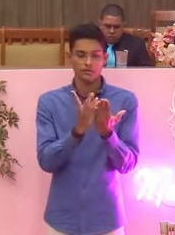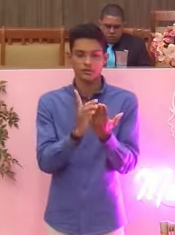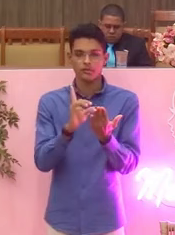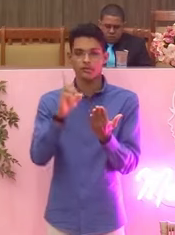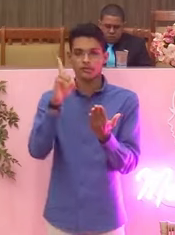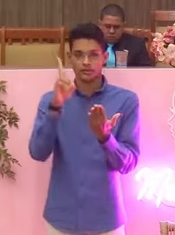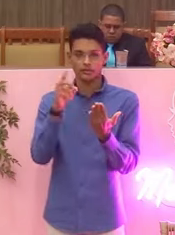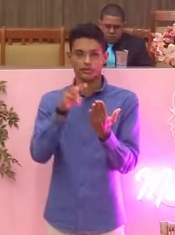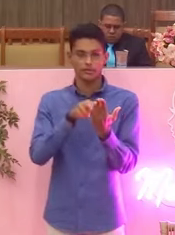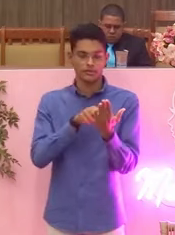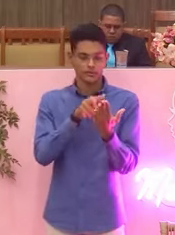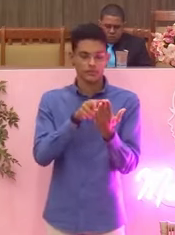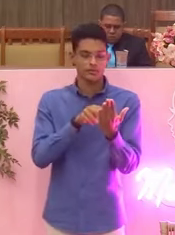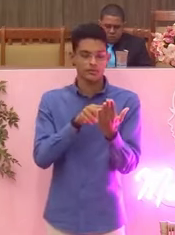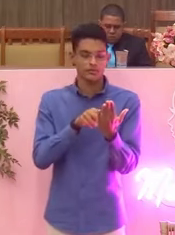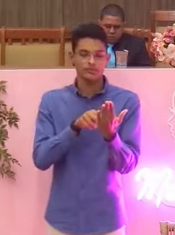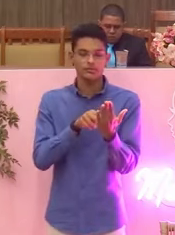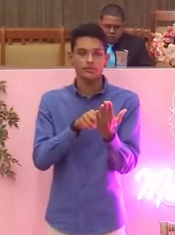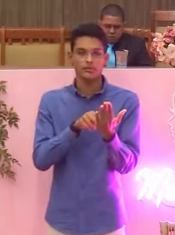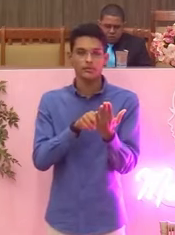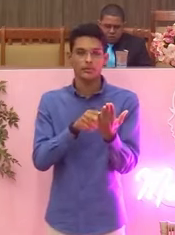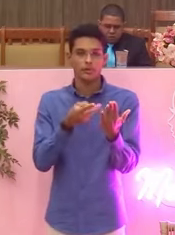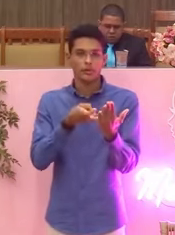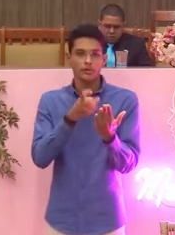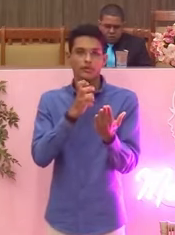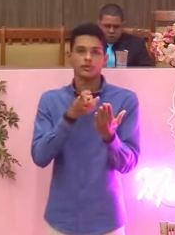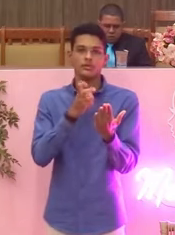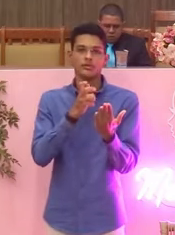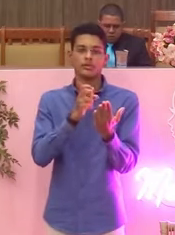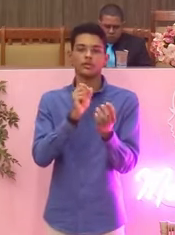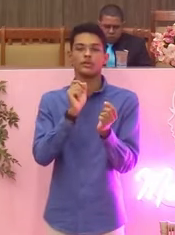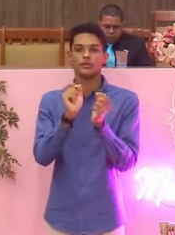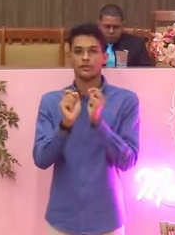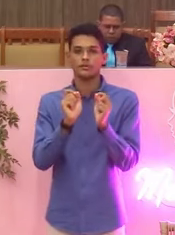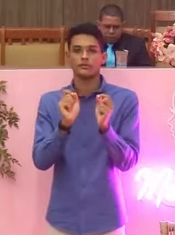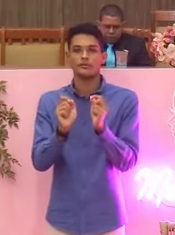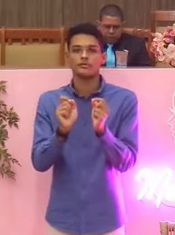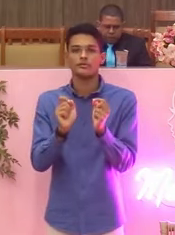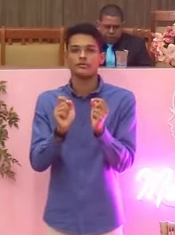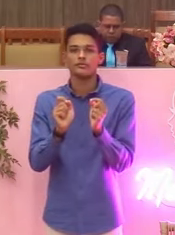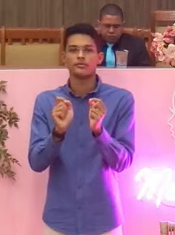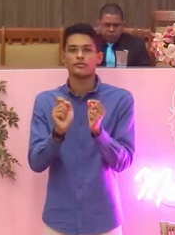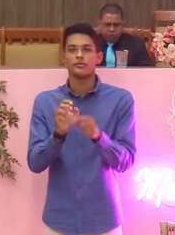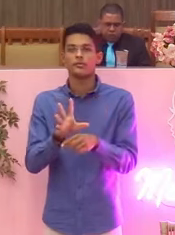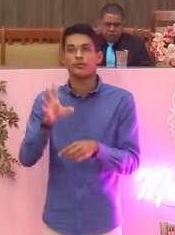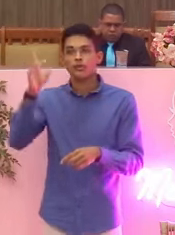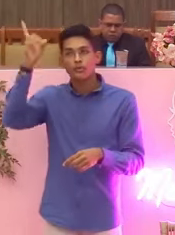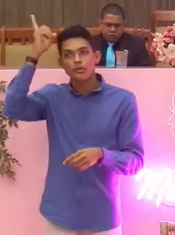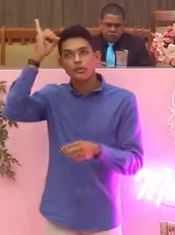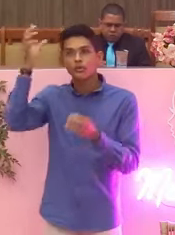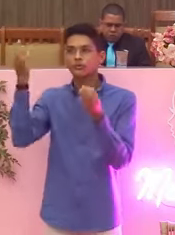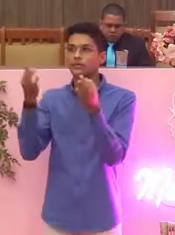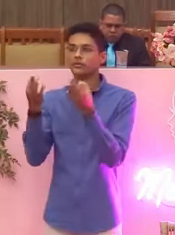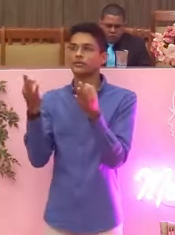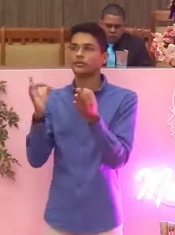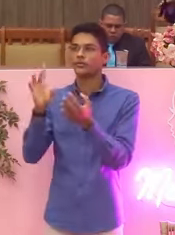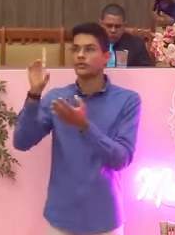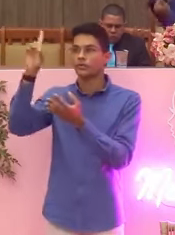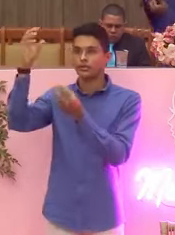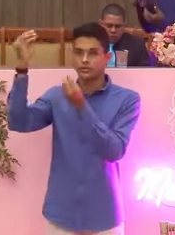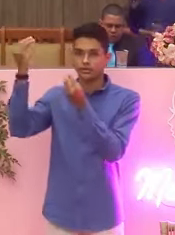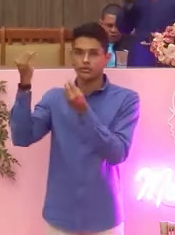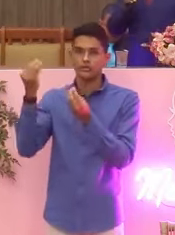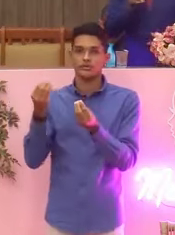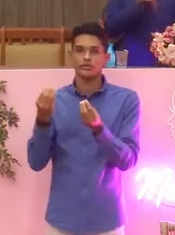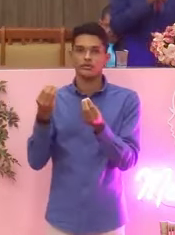,17, está escrito toda boa dádiva, todo dom perfeito vem de onde? Vem do alto,